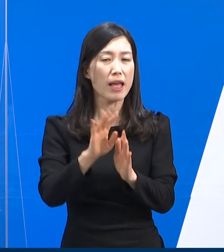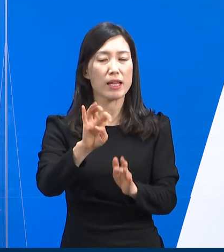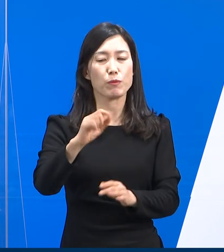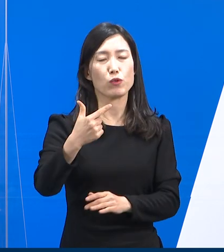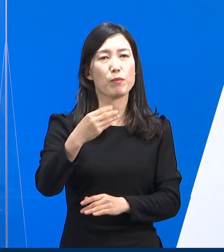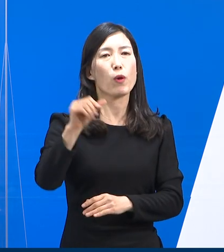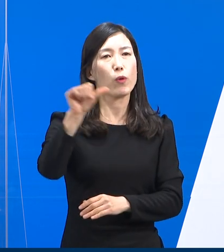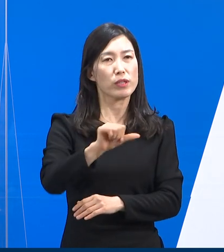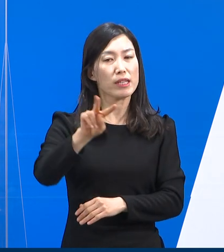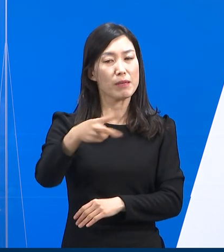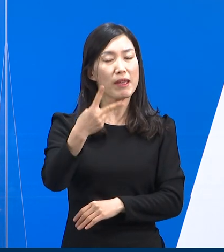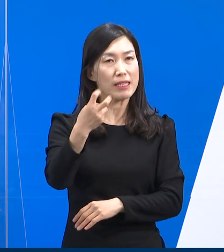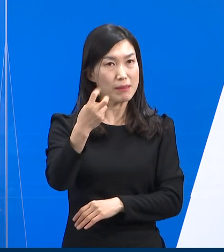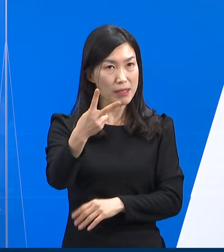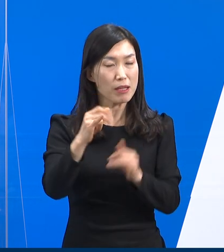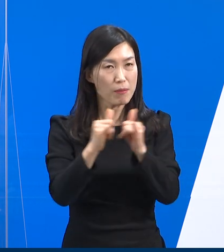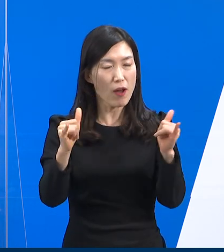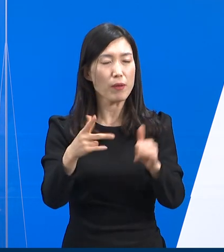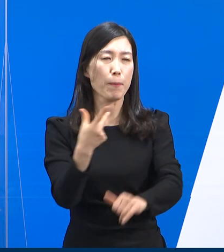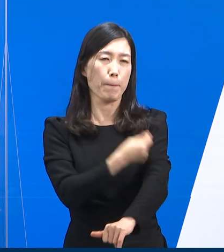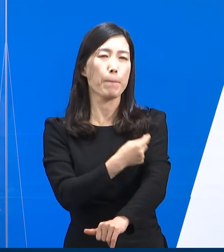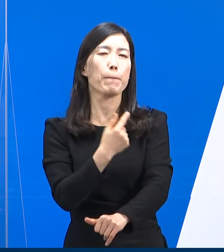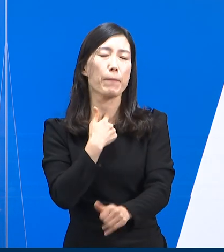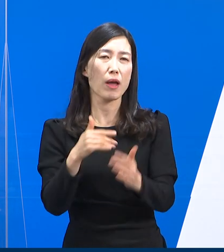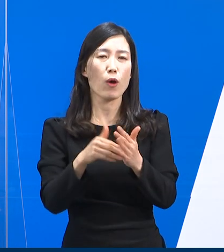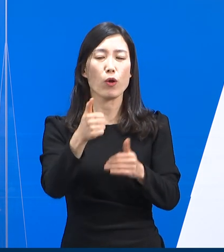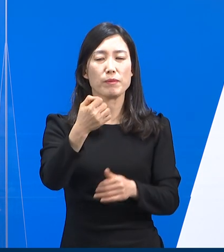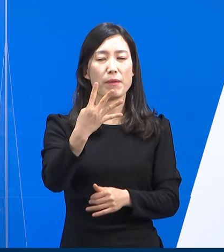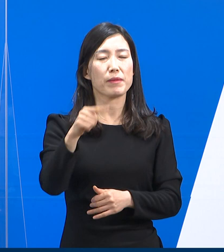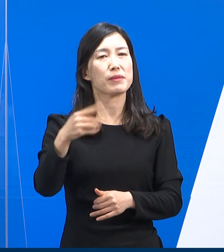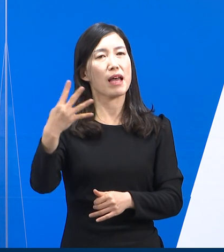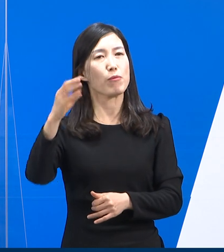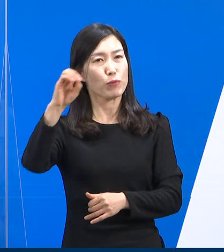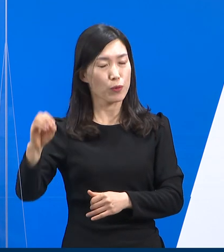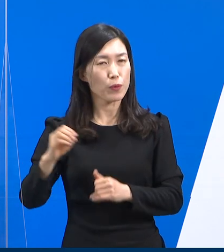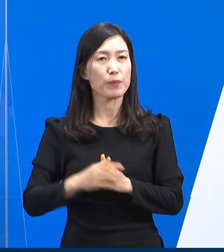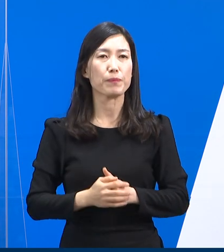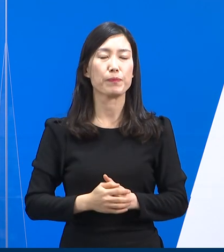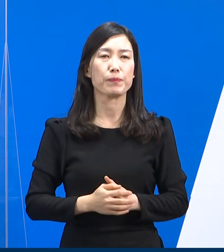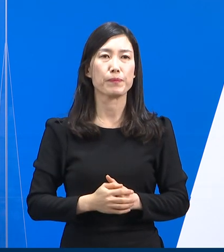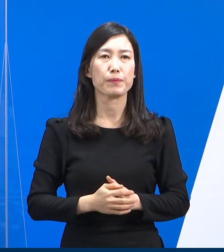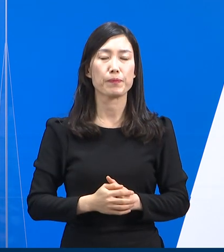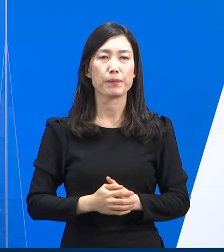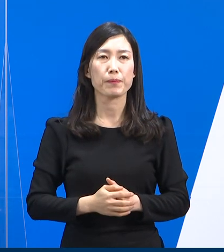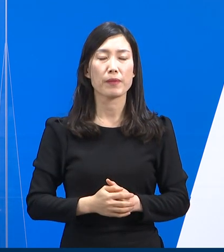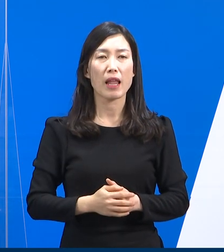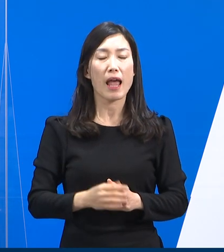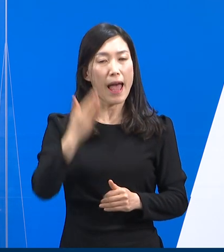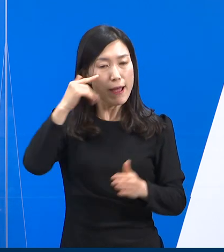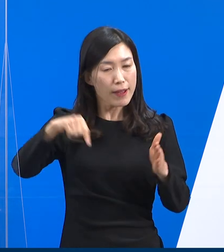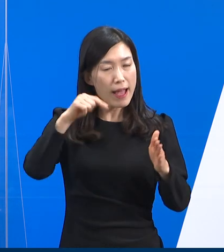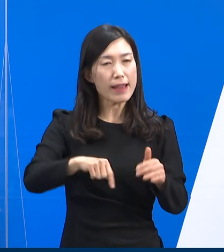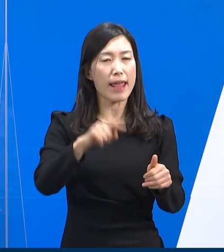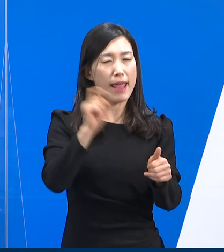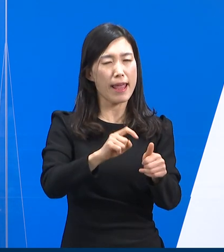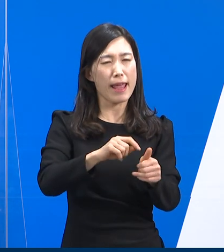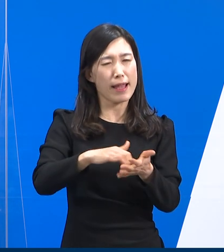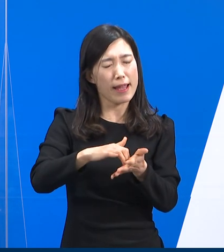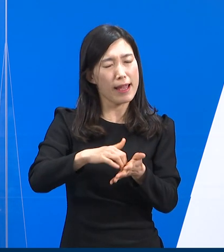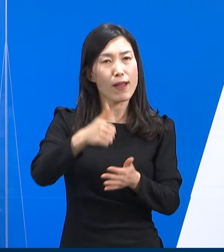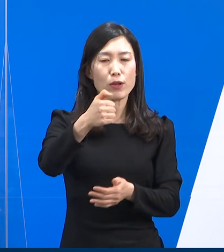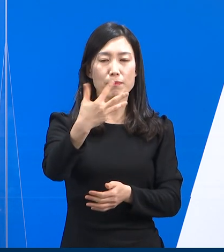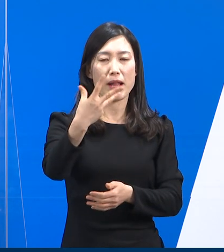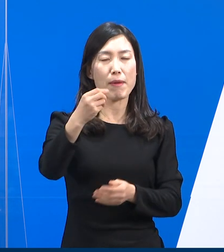,022명으로 접종률은 58.3%입니다. 국내 확진자 58만 명을